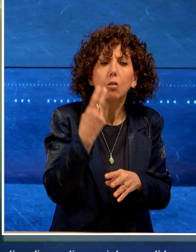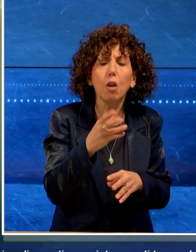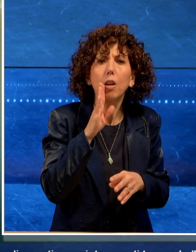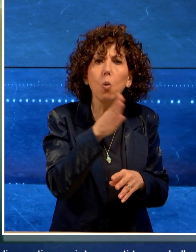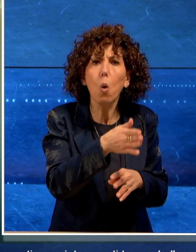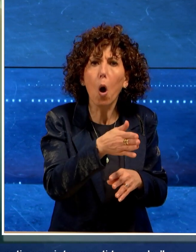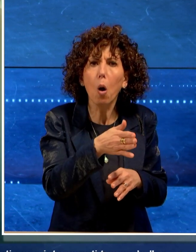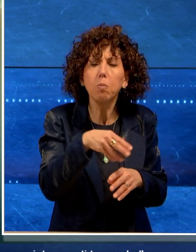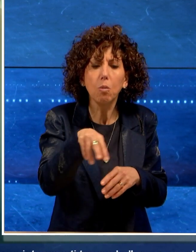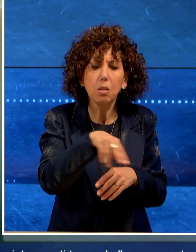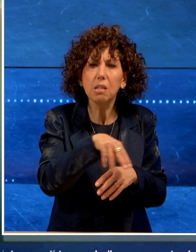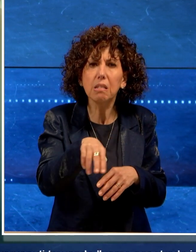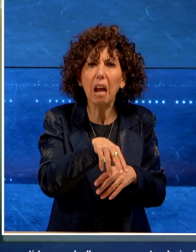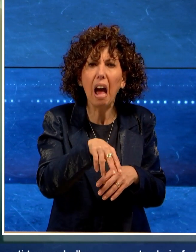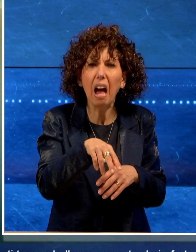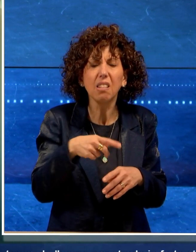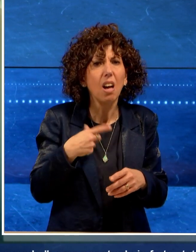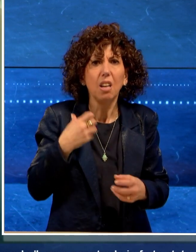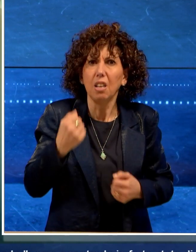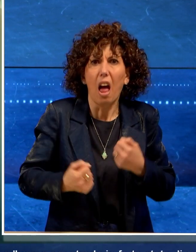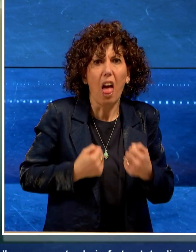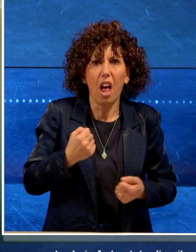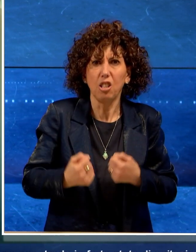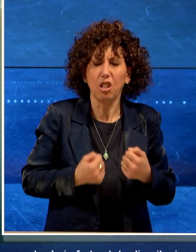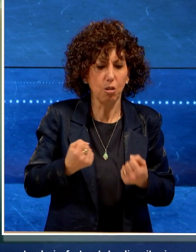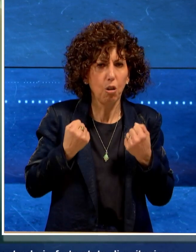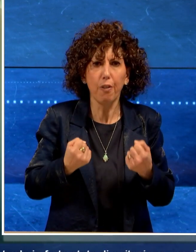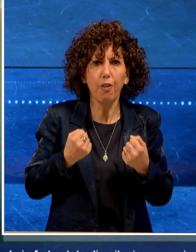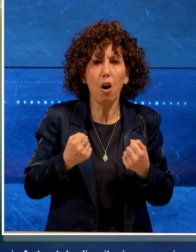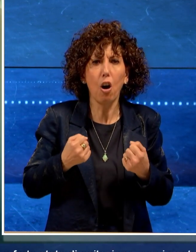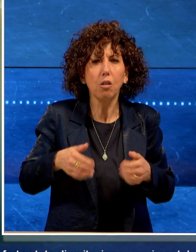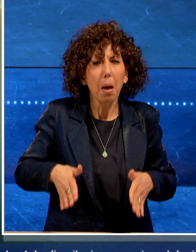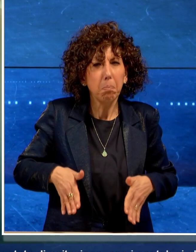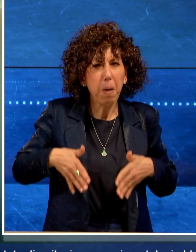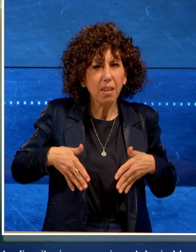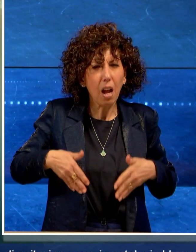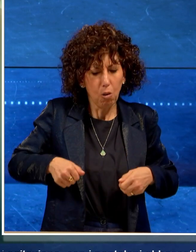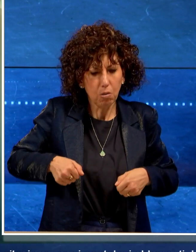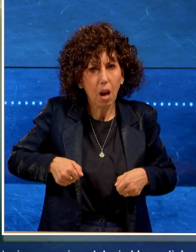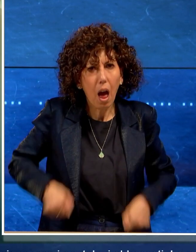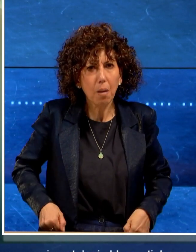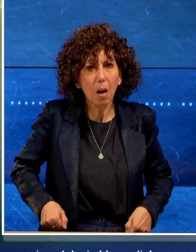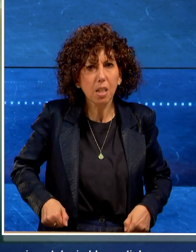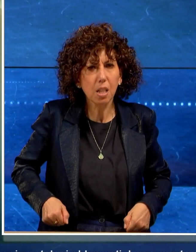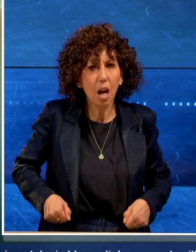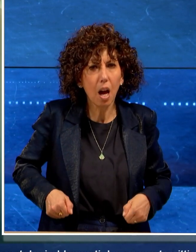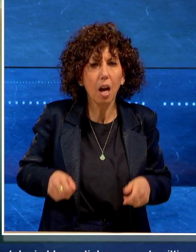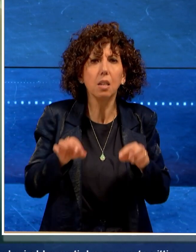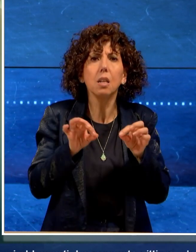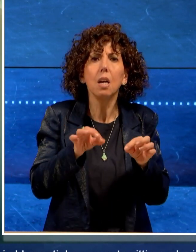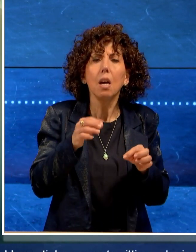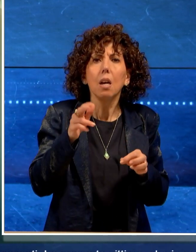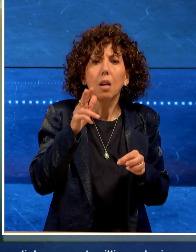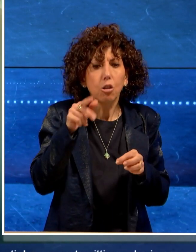'uomo per strada in forte stato di agitazione con i pantaloni abbassati. La presunta